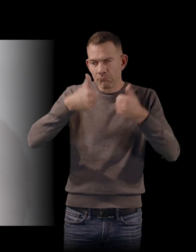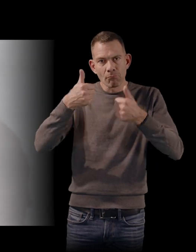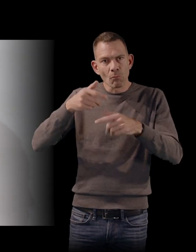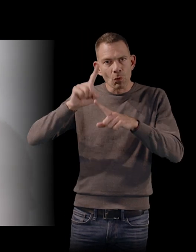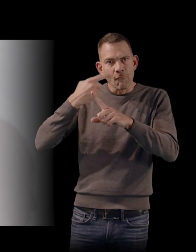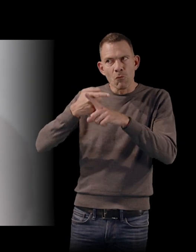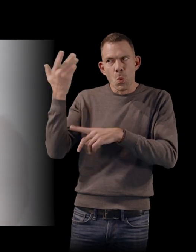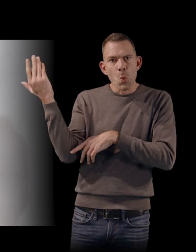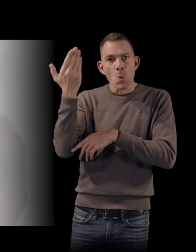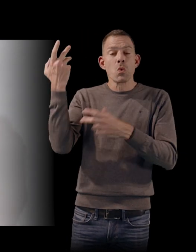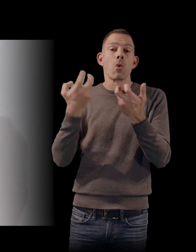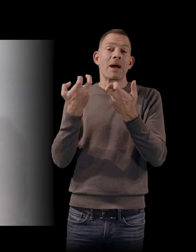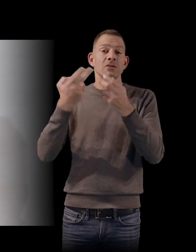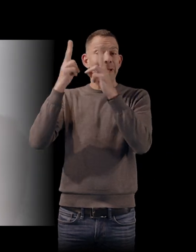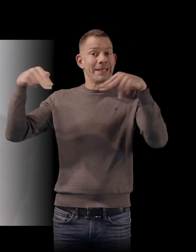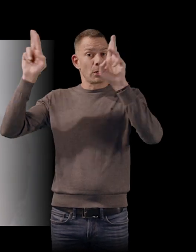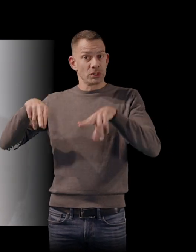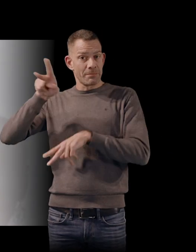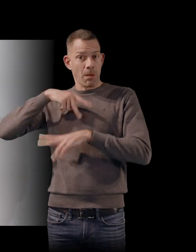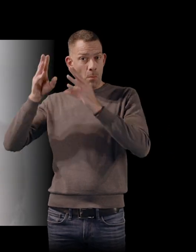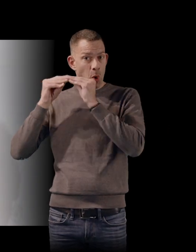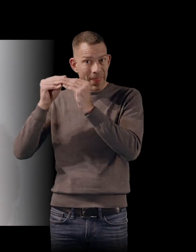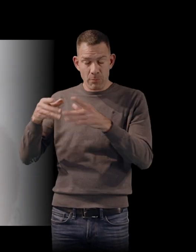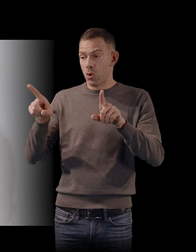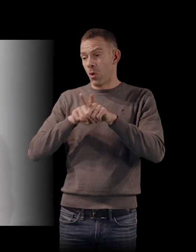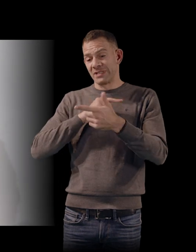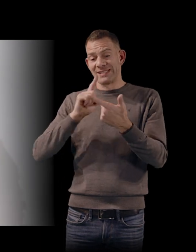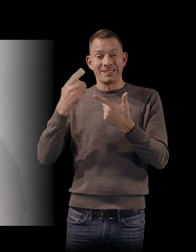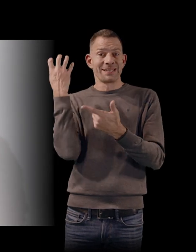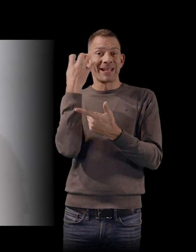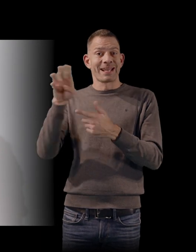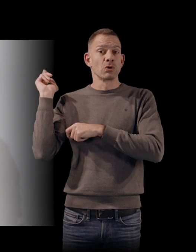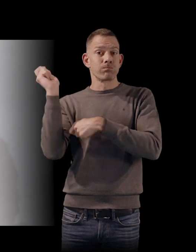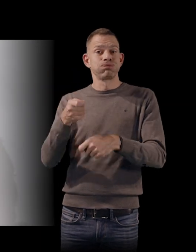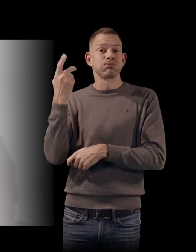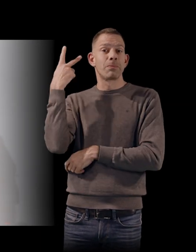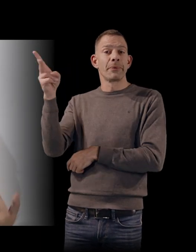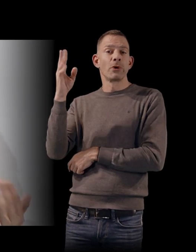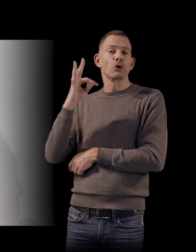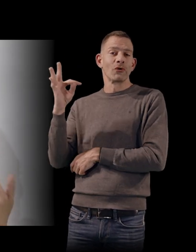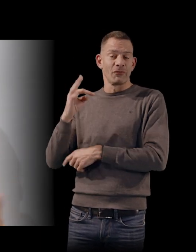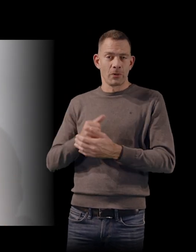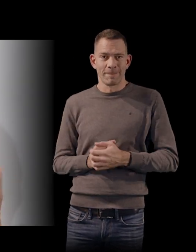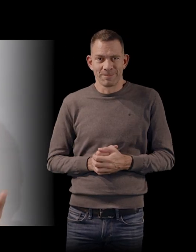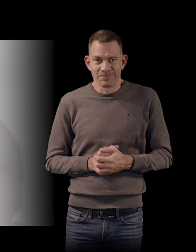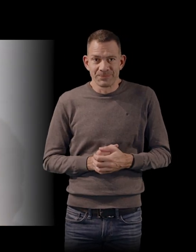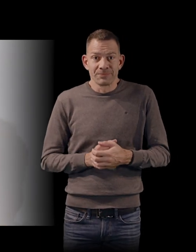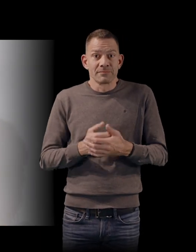comme Hiroshima, mon amour et surtout Les 400 coups de Truffaut. Donc, si on reprend l'histoire du